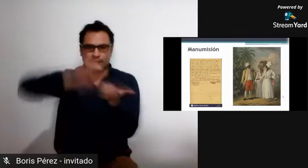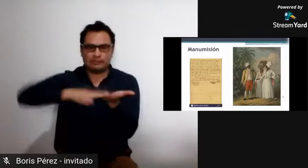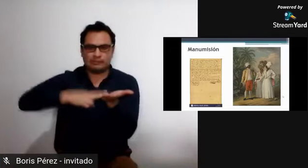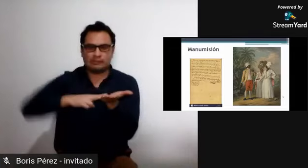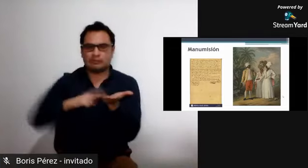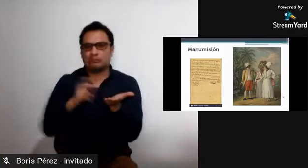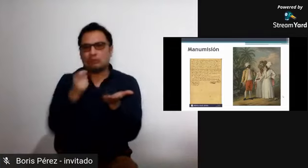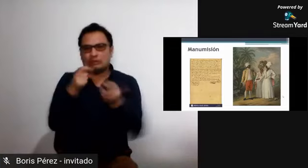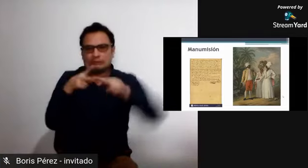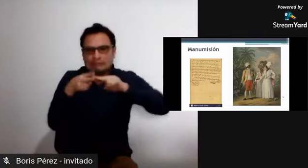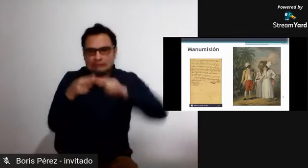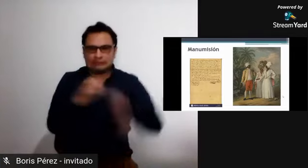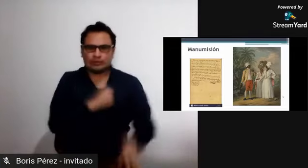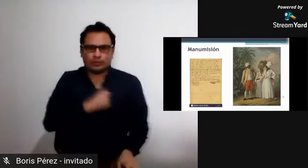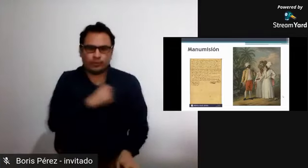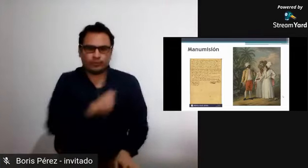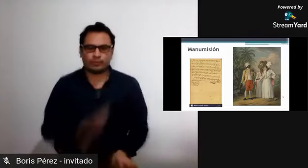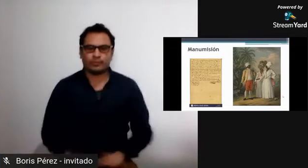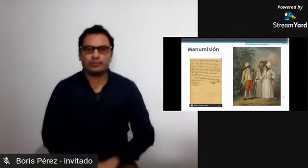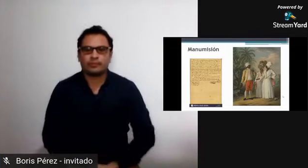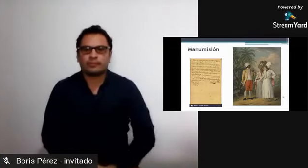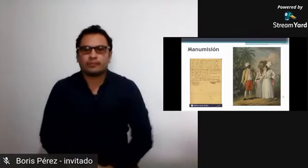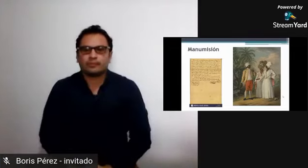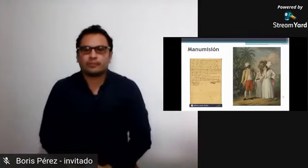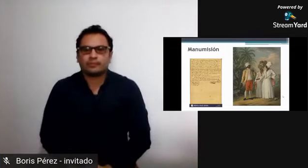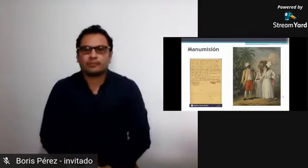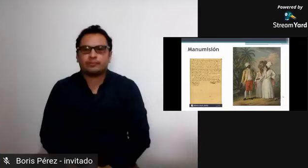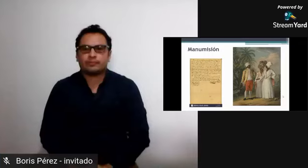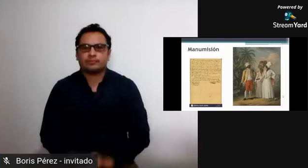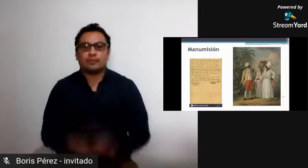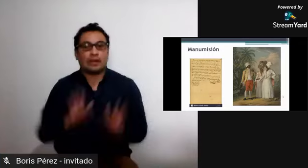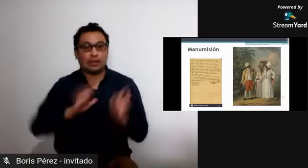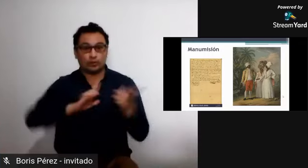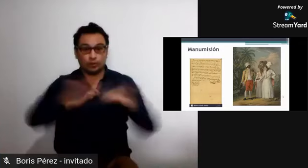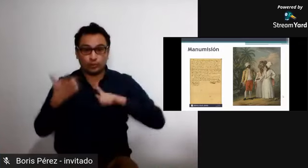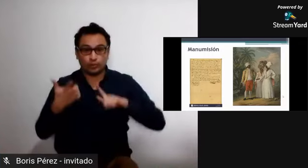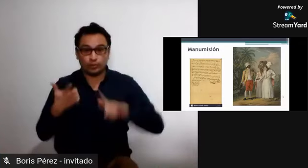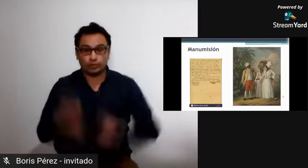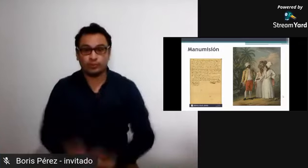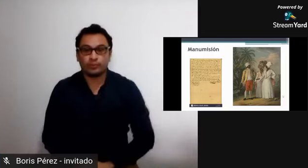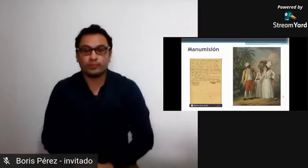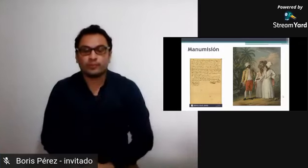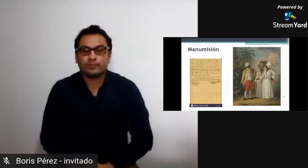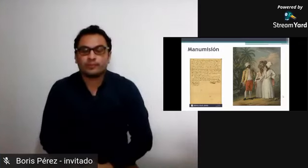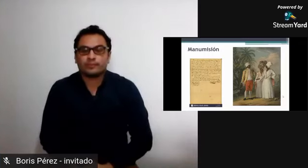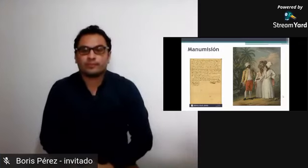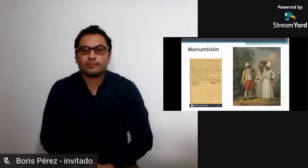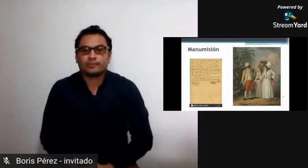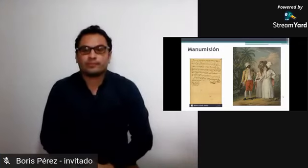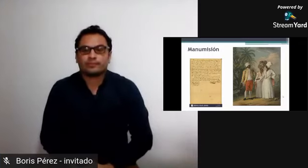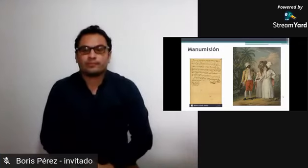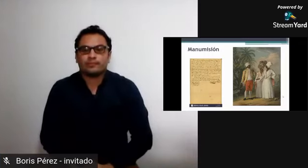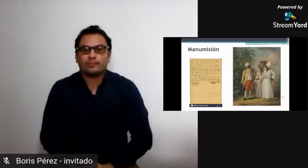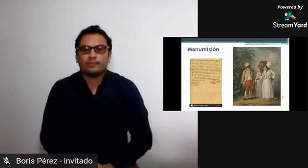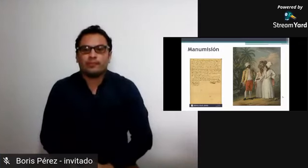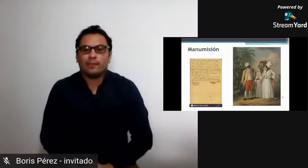Vamos a hacer el cambio de intérprete en este momento, así que, permítanos un momento. ¿Listo?